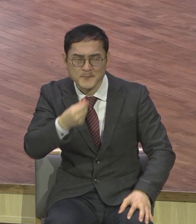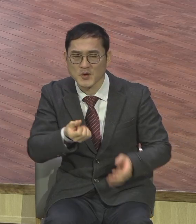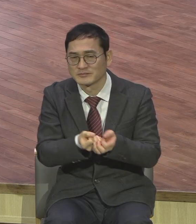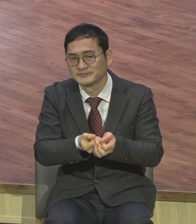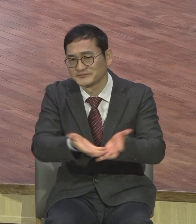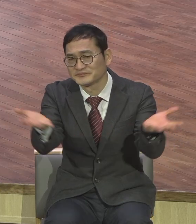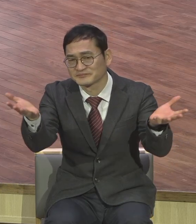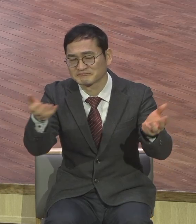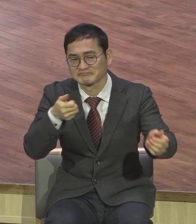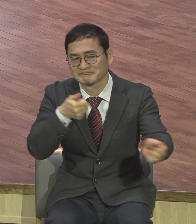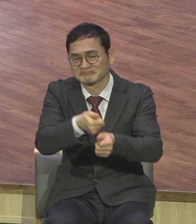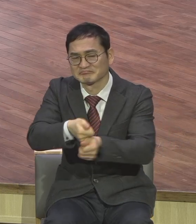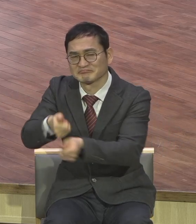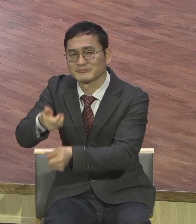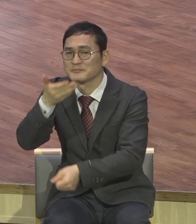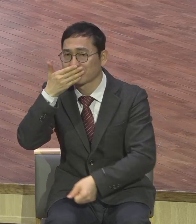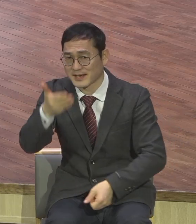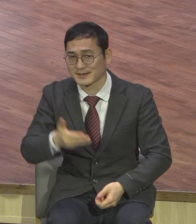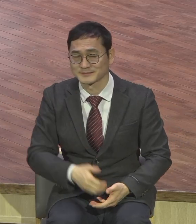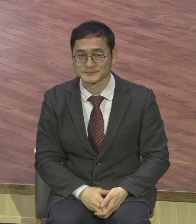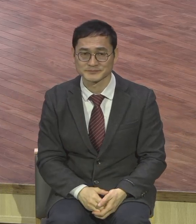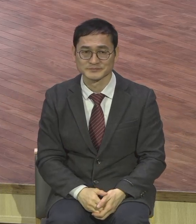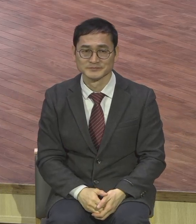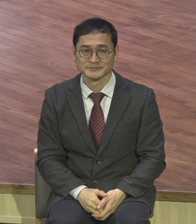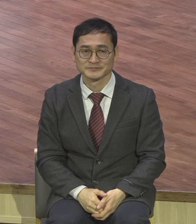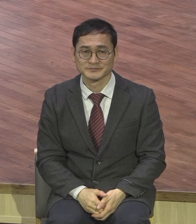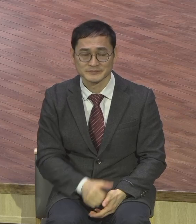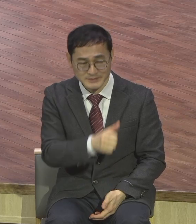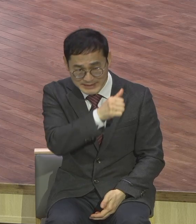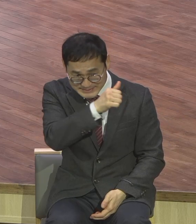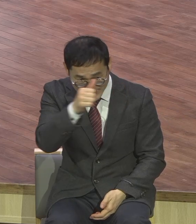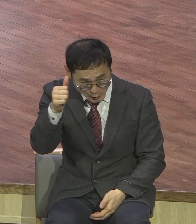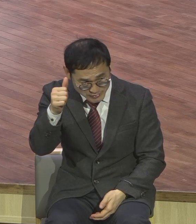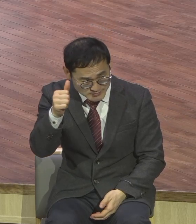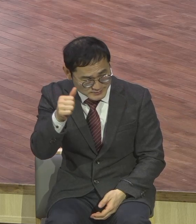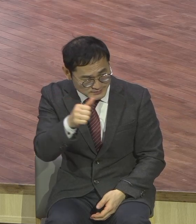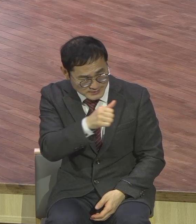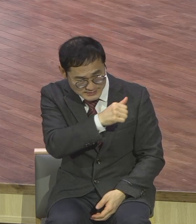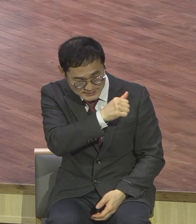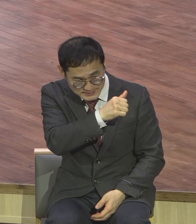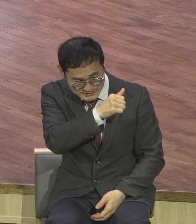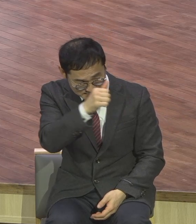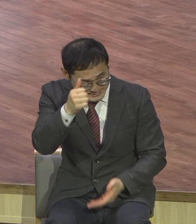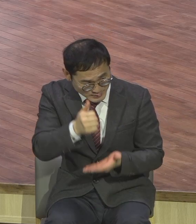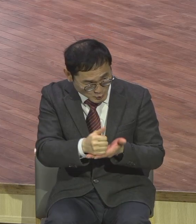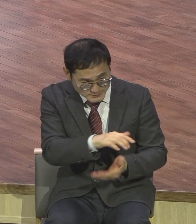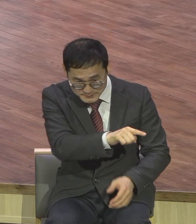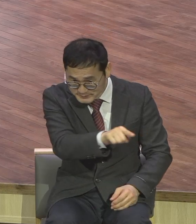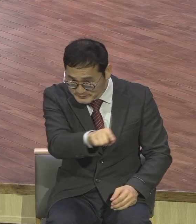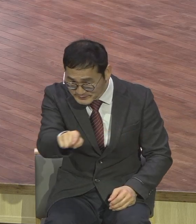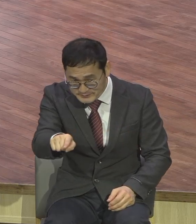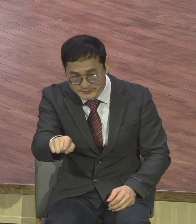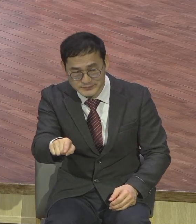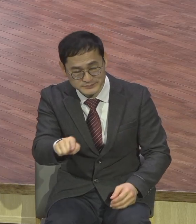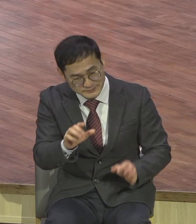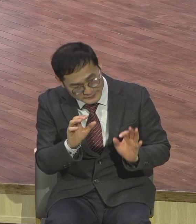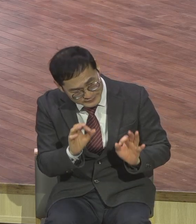저는 우리 장노인들 볼 때마다 너무 감사가 나와요 어떻게 하나님께서 저런 분들을 나에게 이렇게